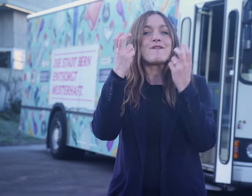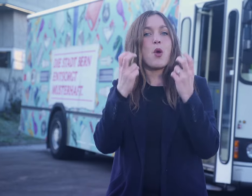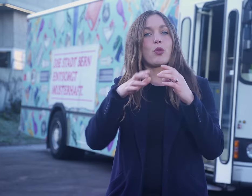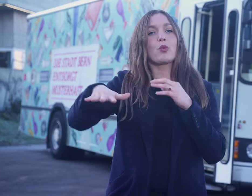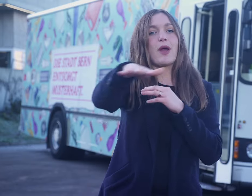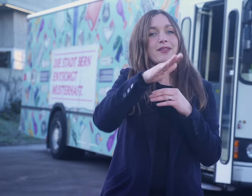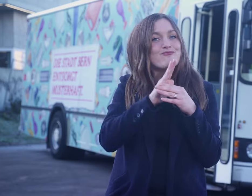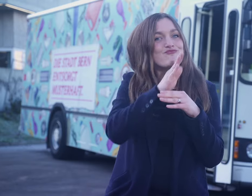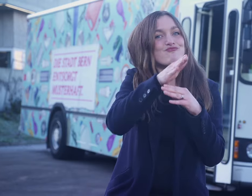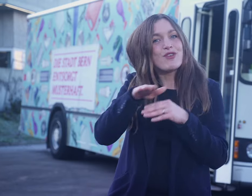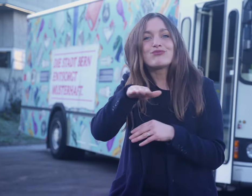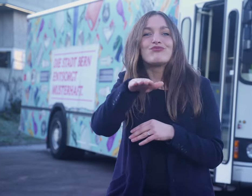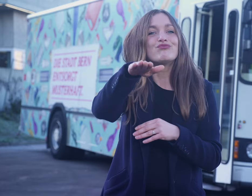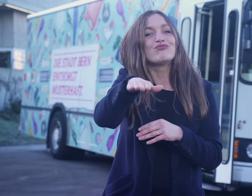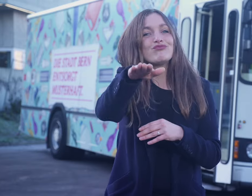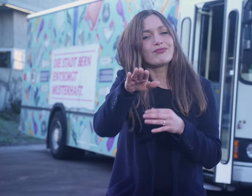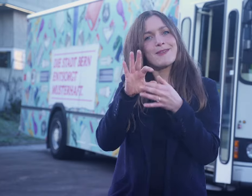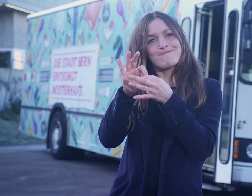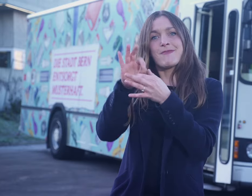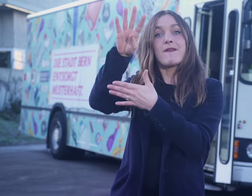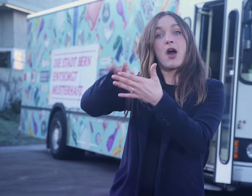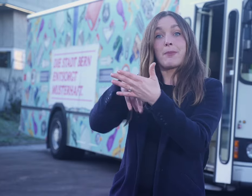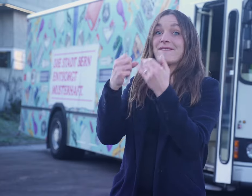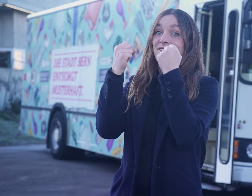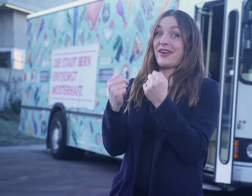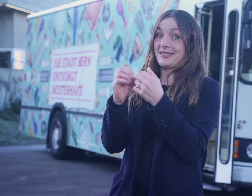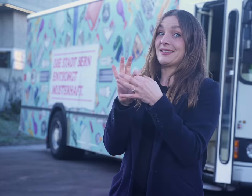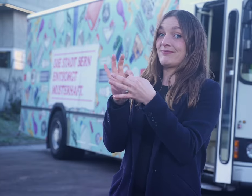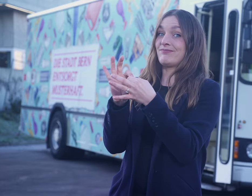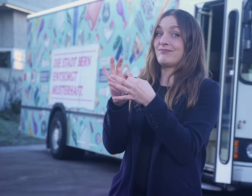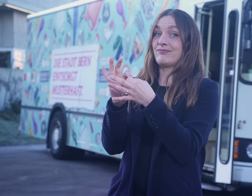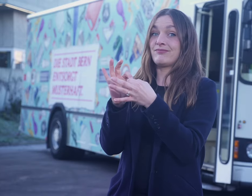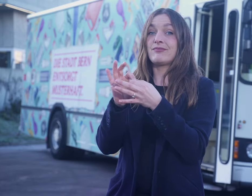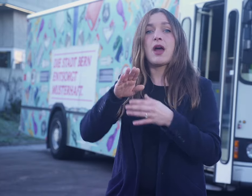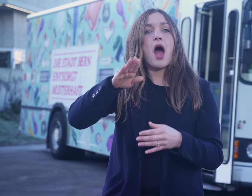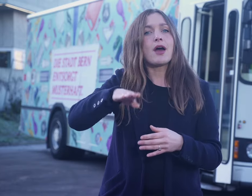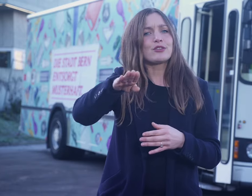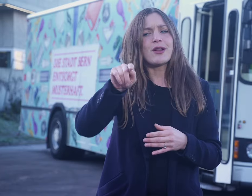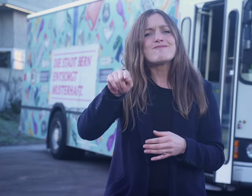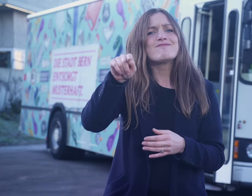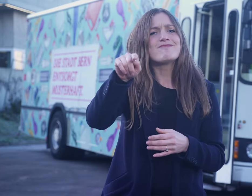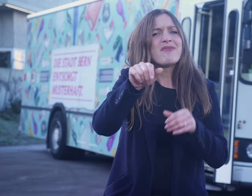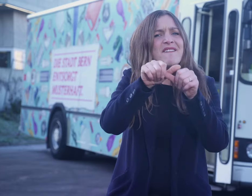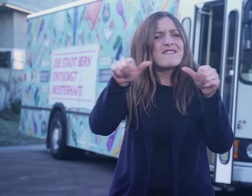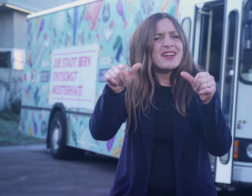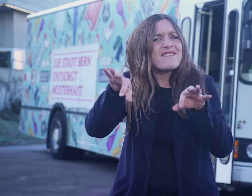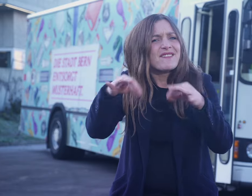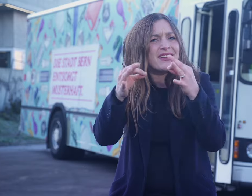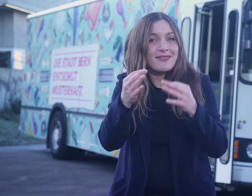Das Öko-Infomobil bedient alle Quartiere nach einem festen Fahrplan. Die Haltestellen sind mit speziellen